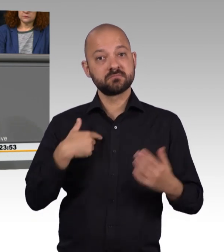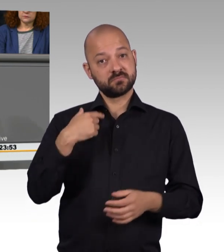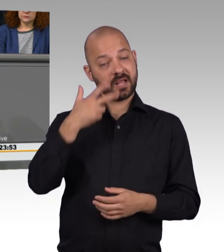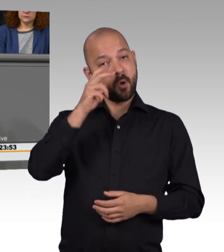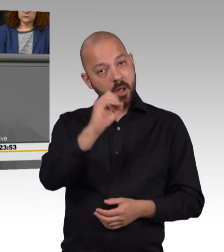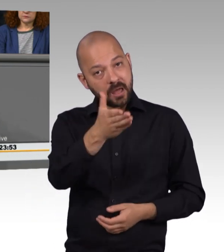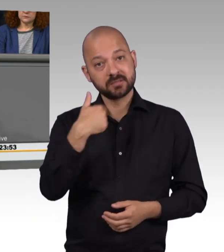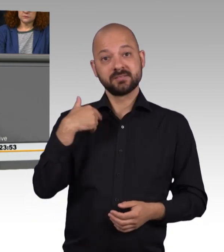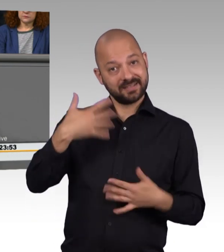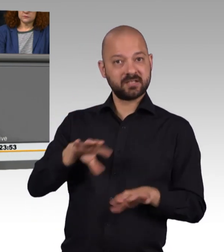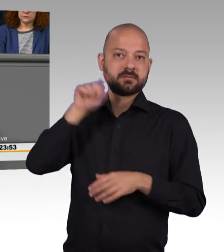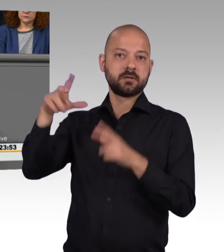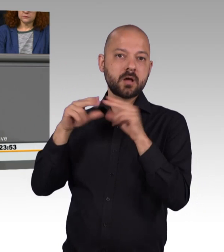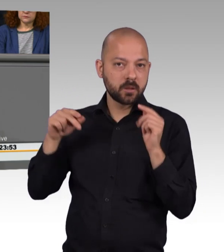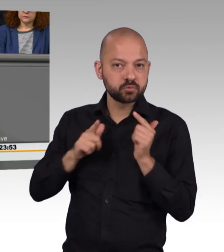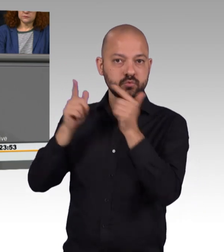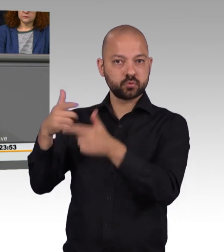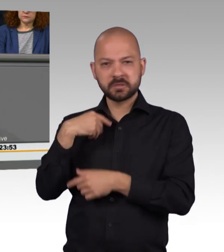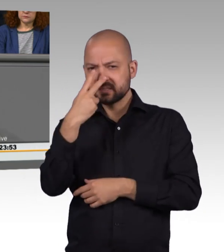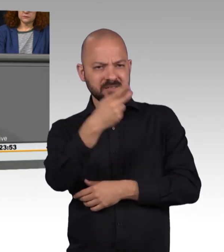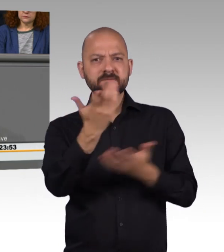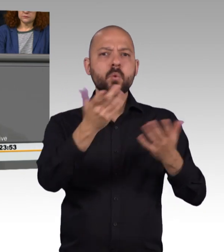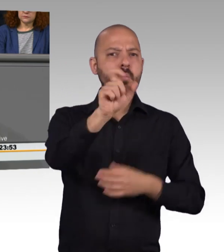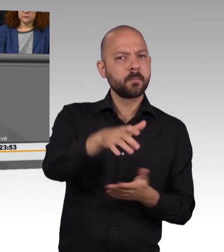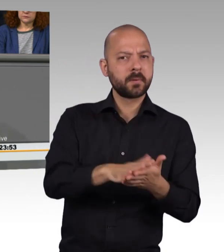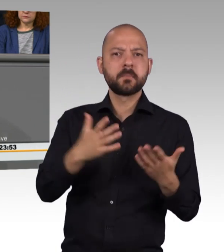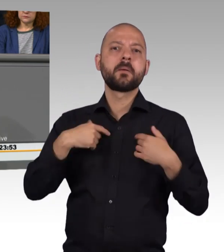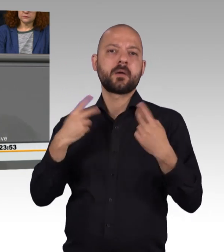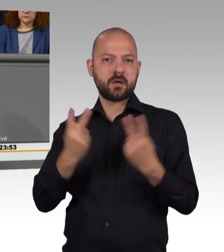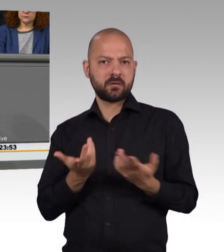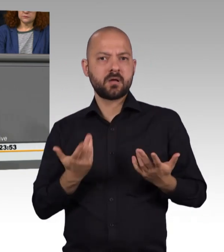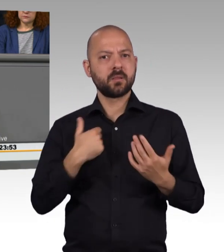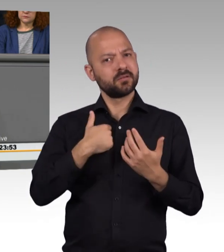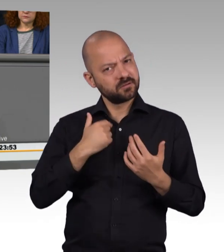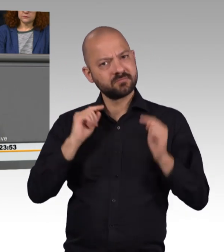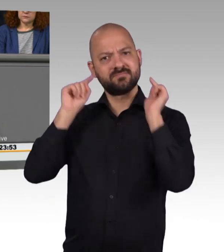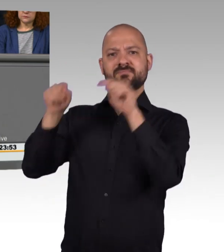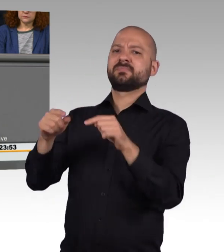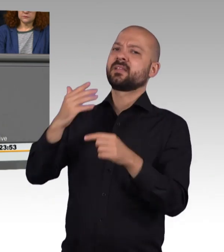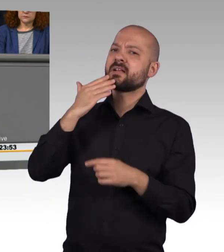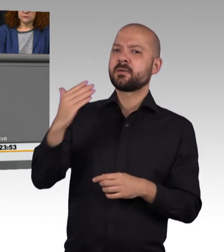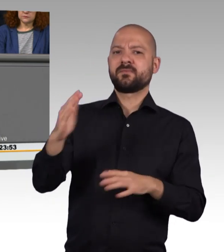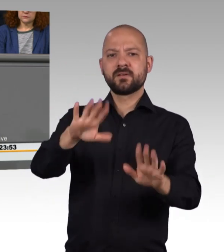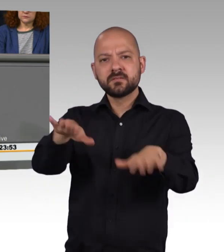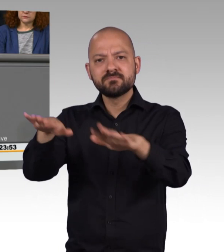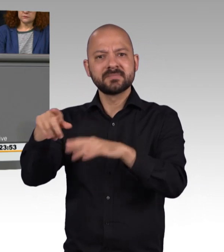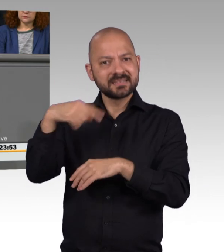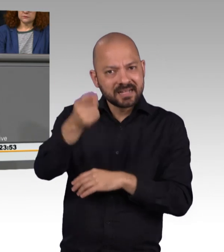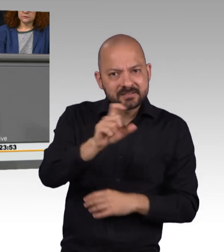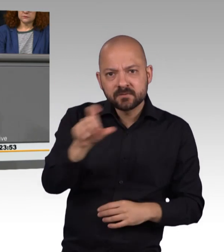aber es ist mir egal. Ich empfehle tatsächlich den Menschen draußen, die die nächste Woche das erste Mal wählen gehen dürfen, gehen